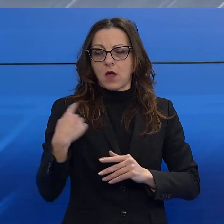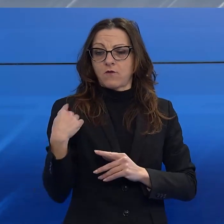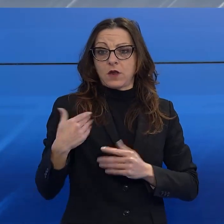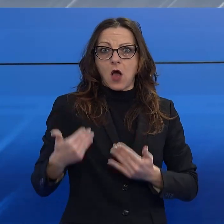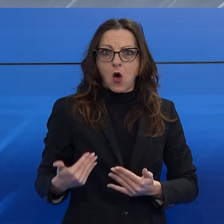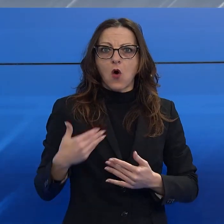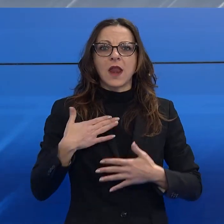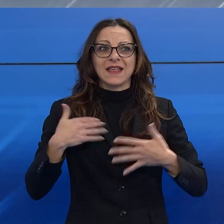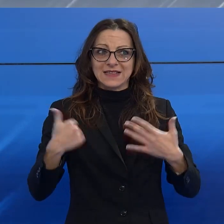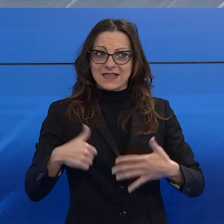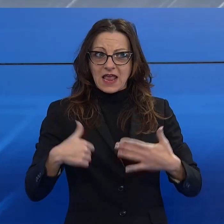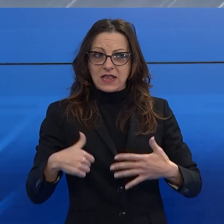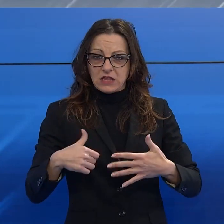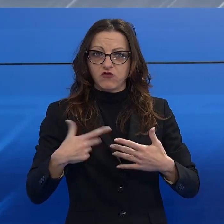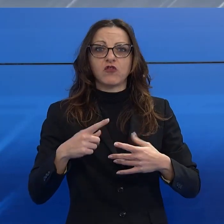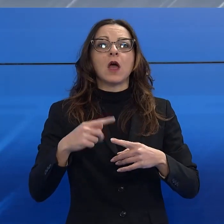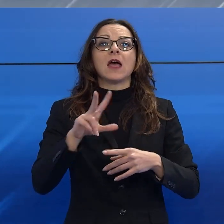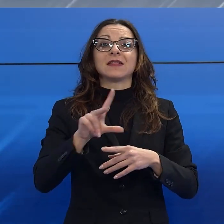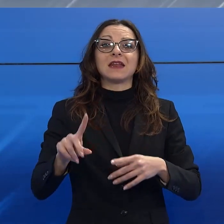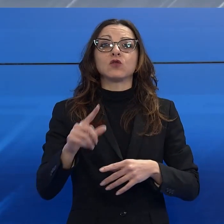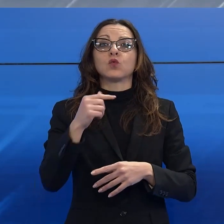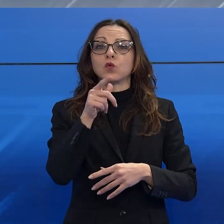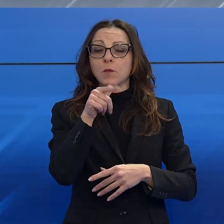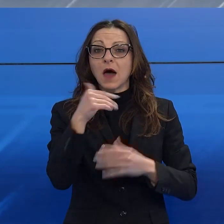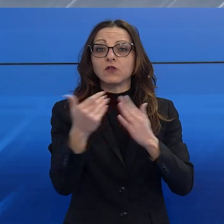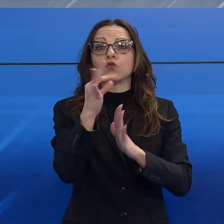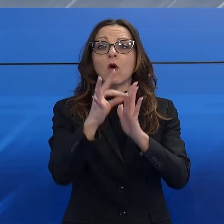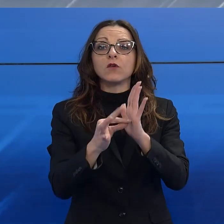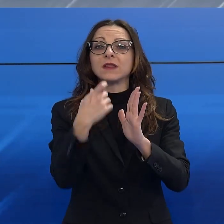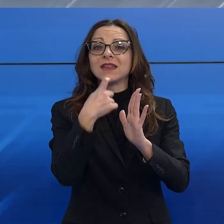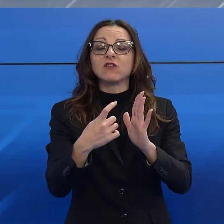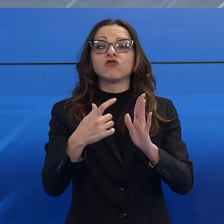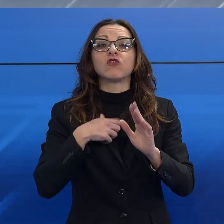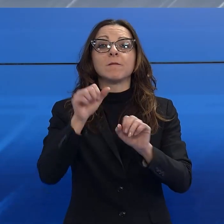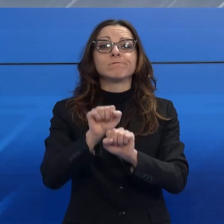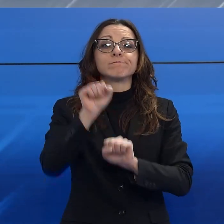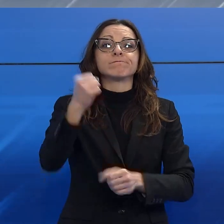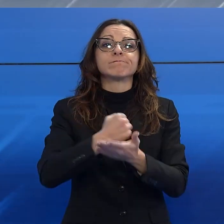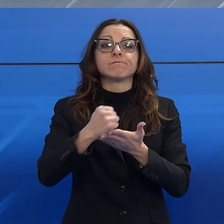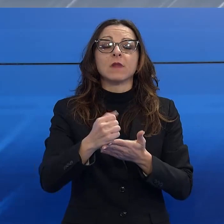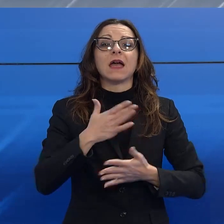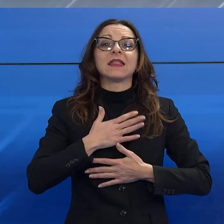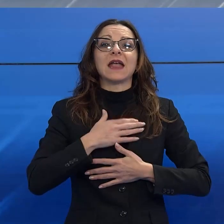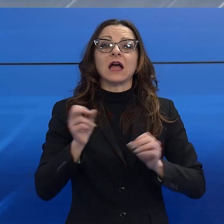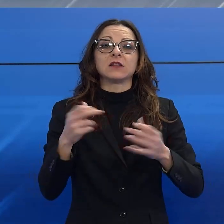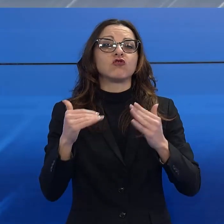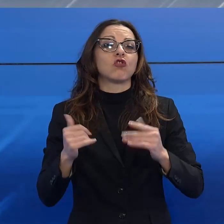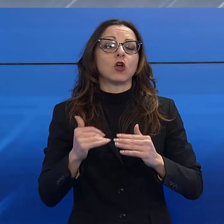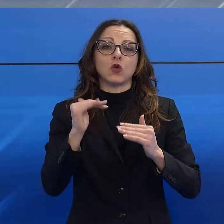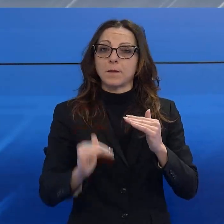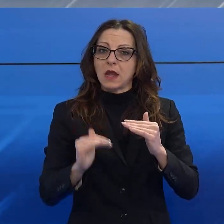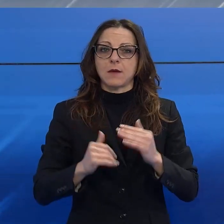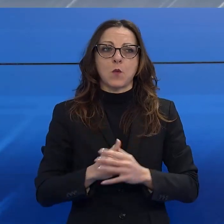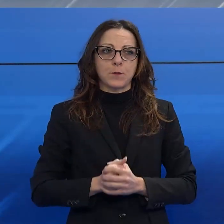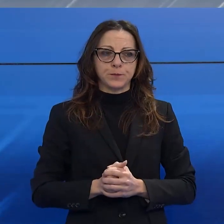anni compiuti, dal 31 marzo, con l'entrata in vigore del nuovo regolamento, si potrà ottenere il patentino da bagnino soltanto una volta compiuti i 18